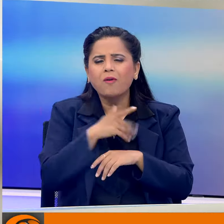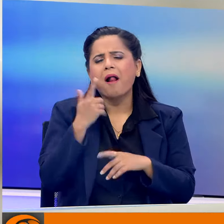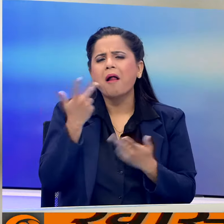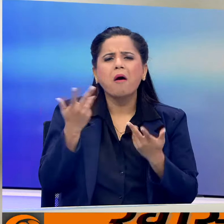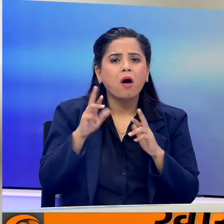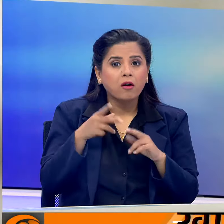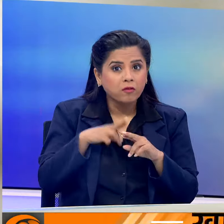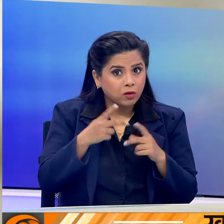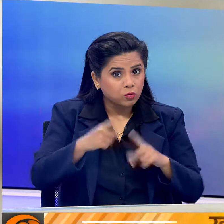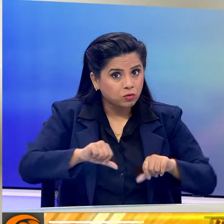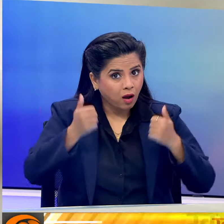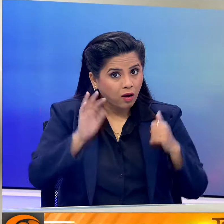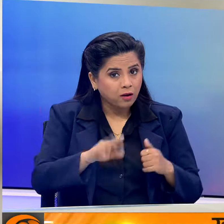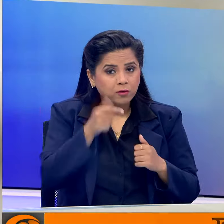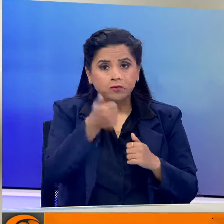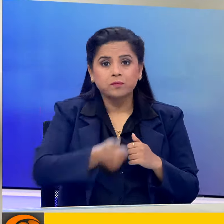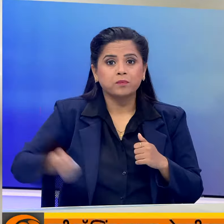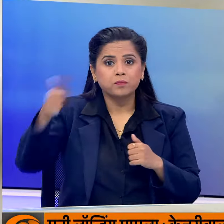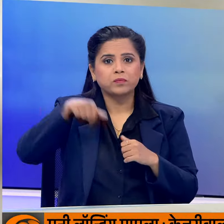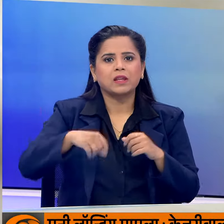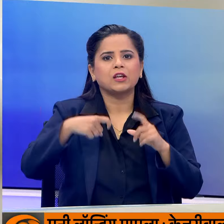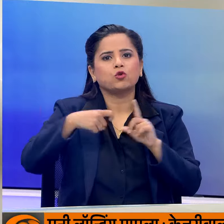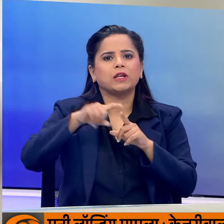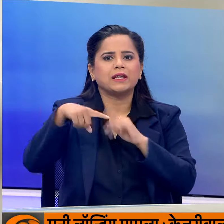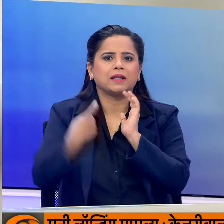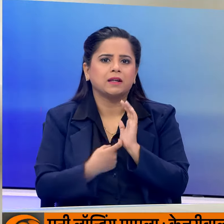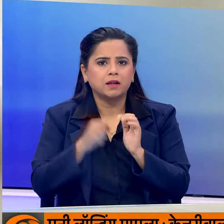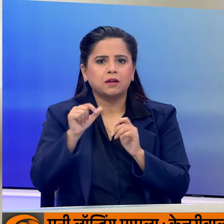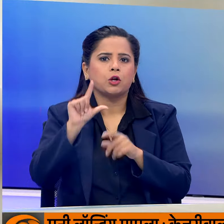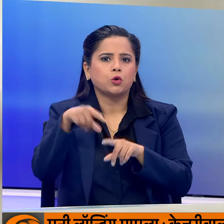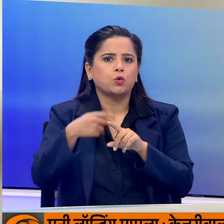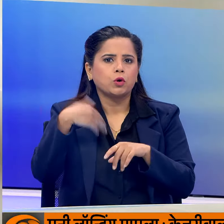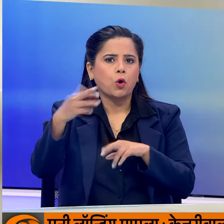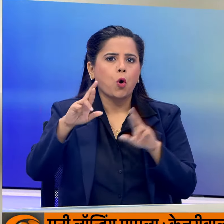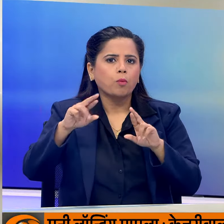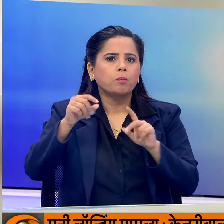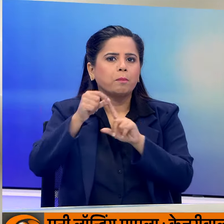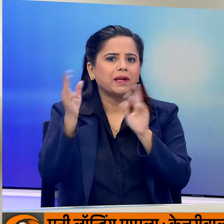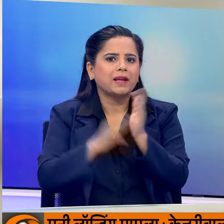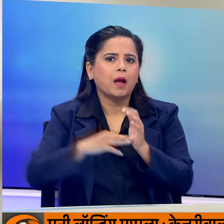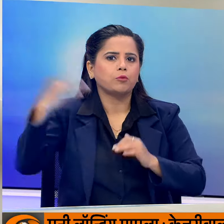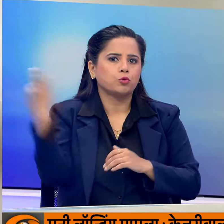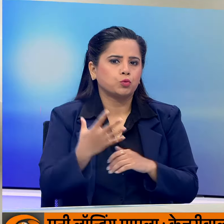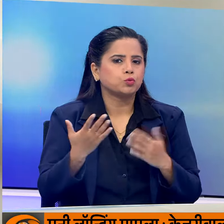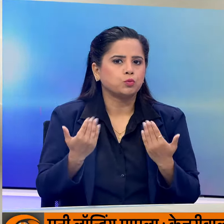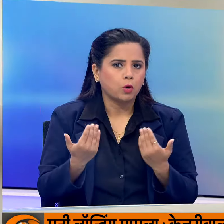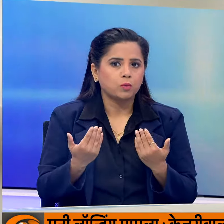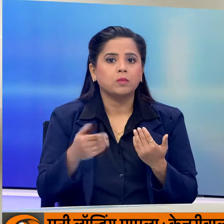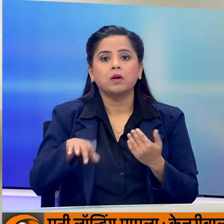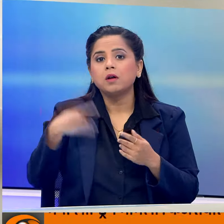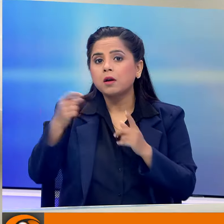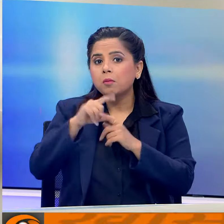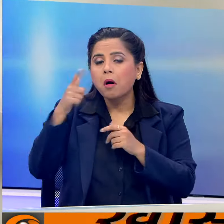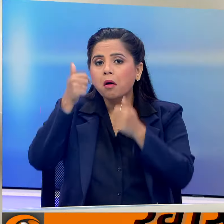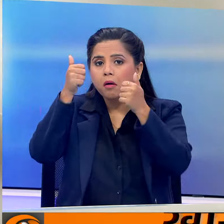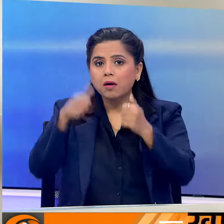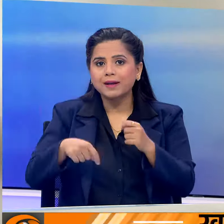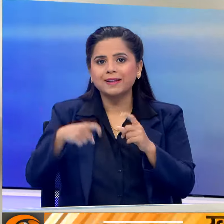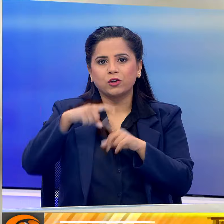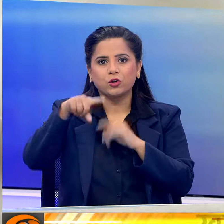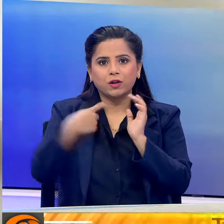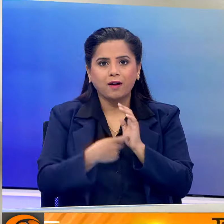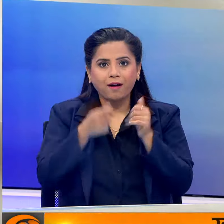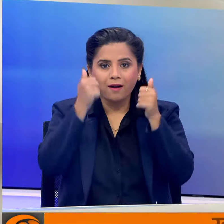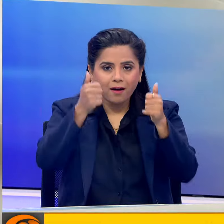तो पार्टी के नेता कीर स्टार्मर ब्रिटन के अगले प्रधान मंत्री होंगे exit पोल सामने आते ही कीर स्टामर ने